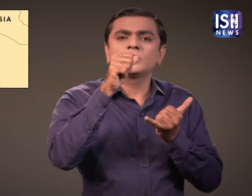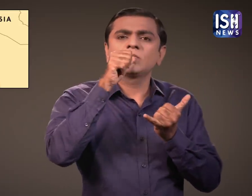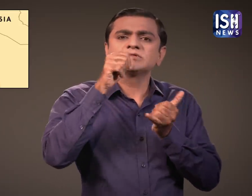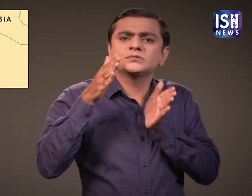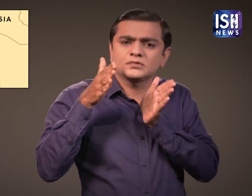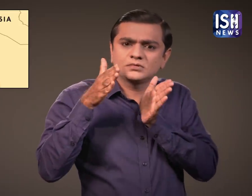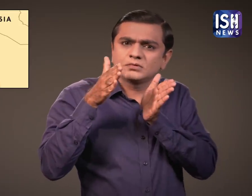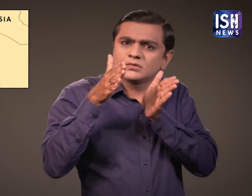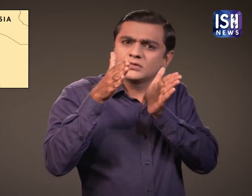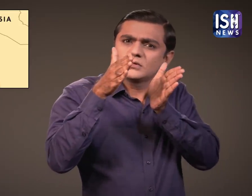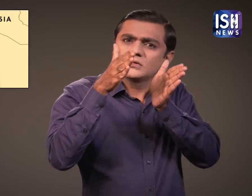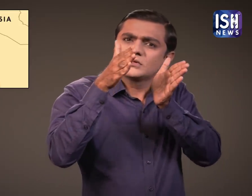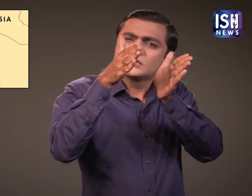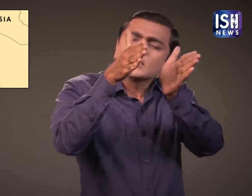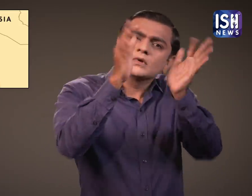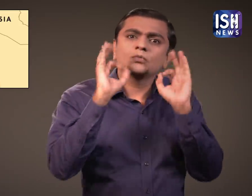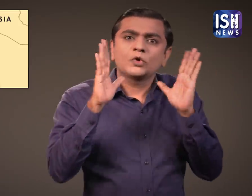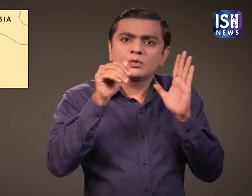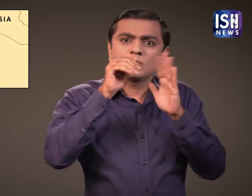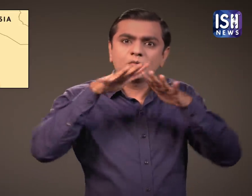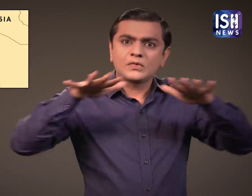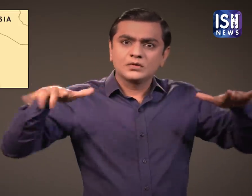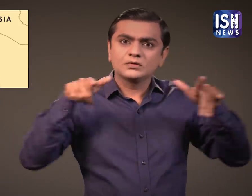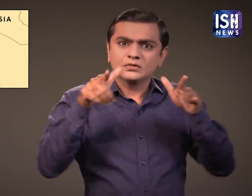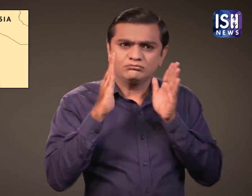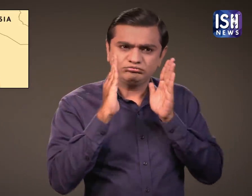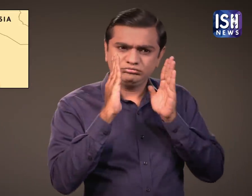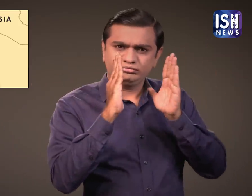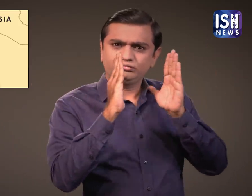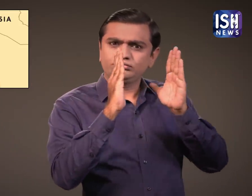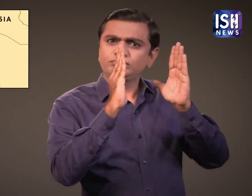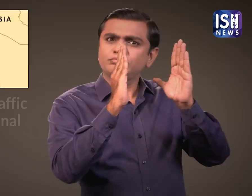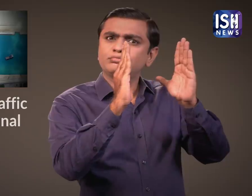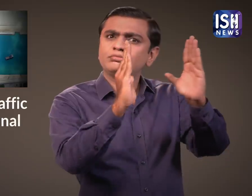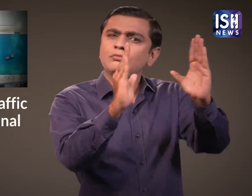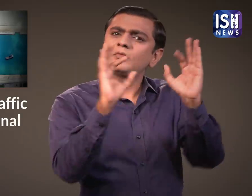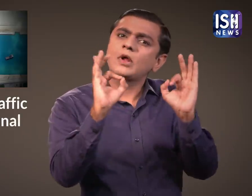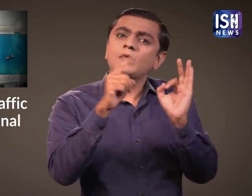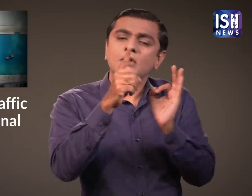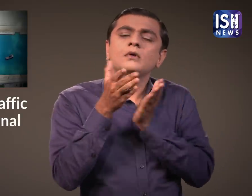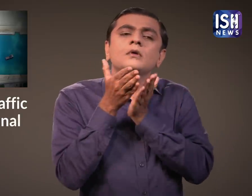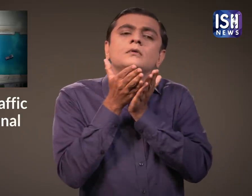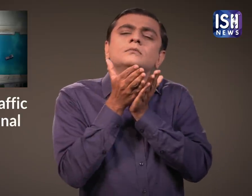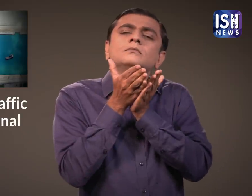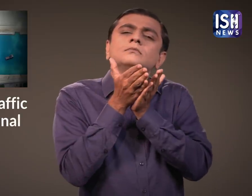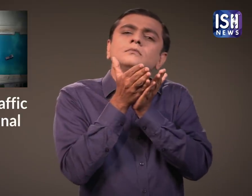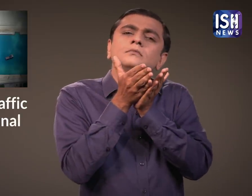वहाँ था।